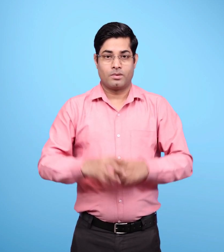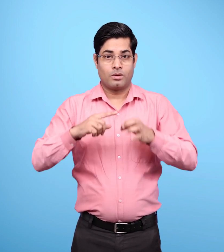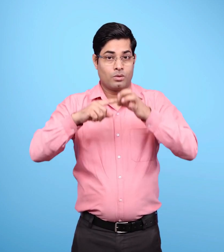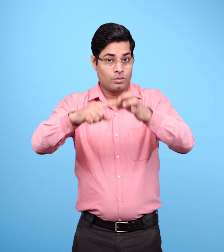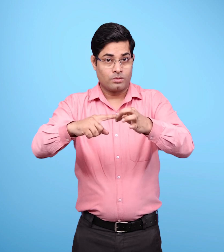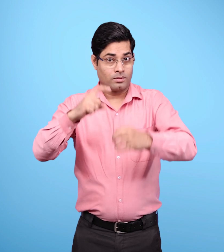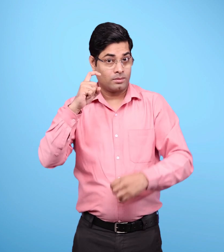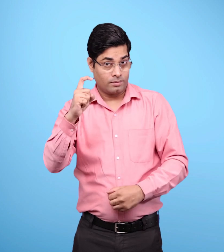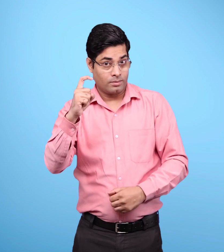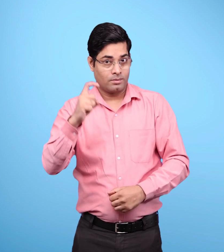सात्वा